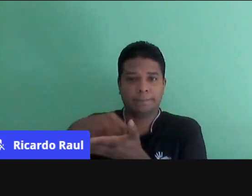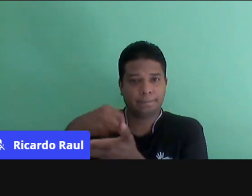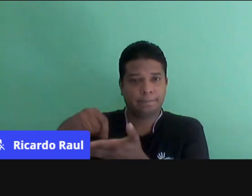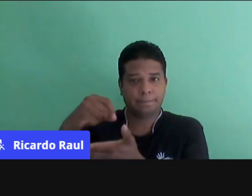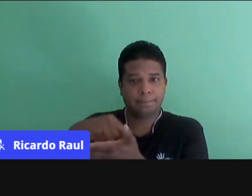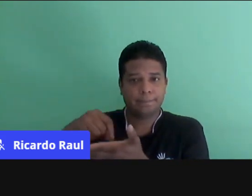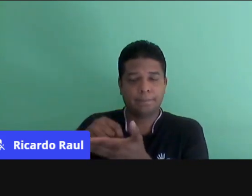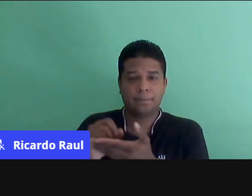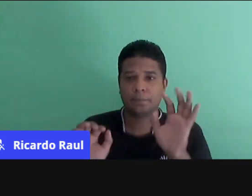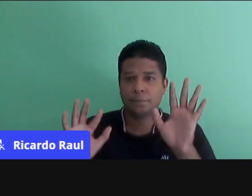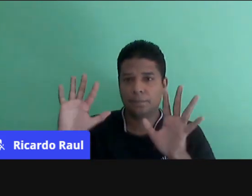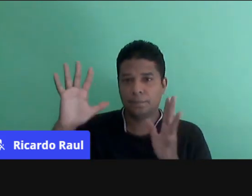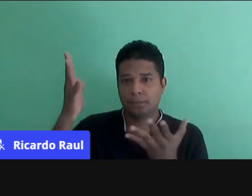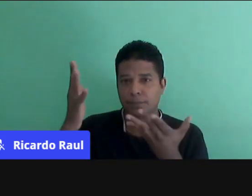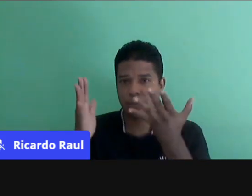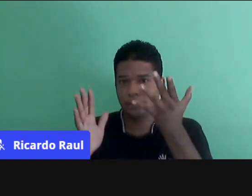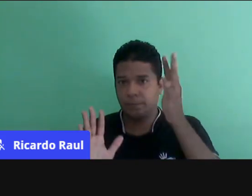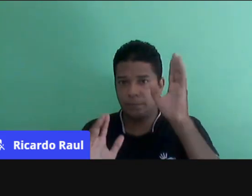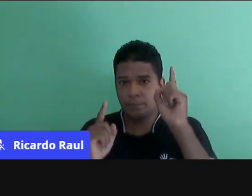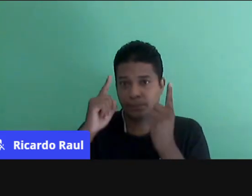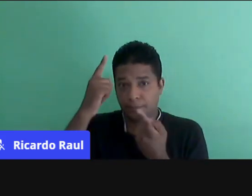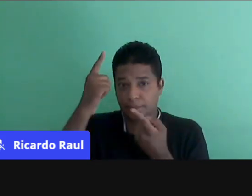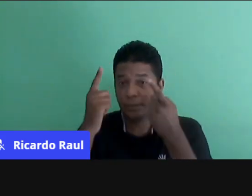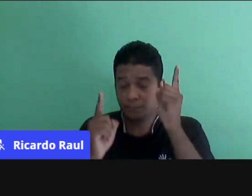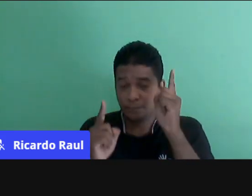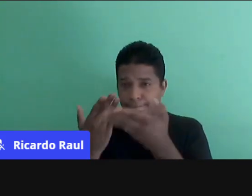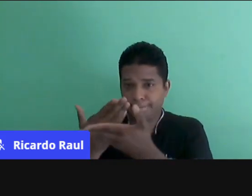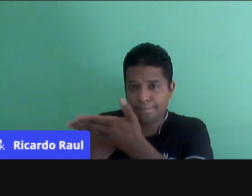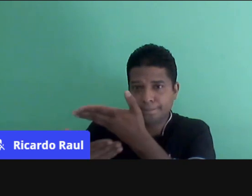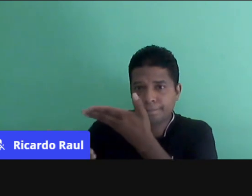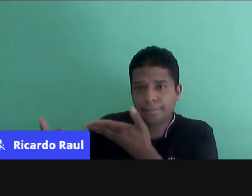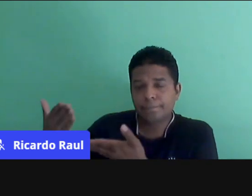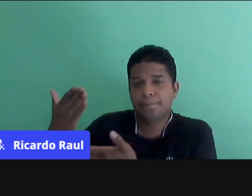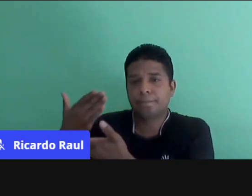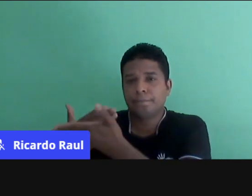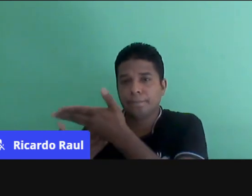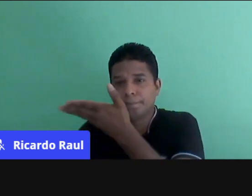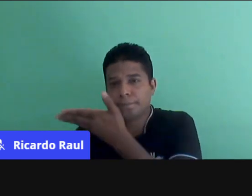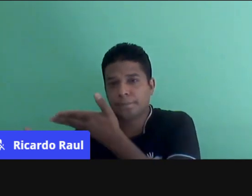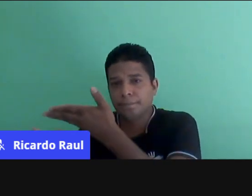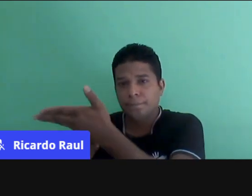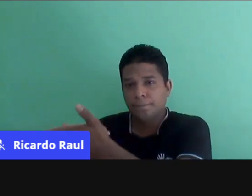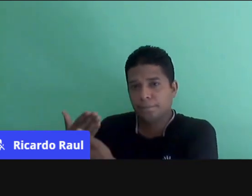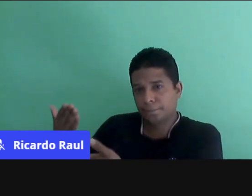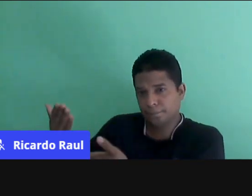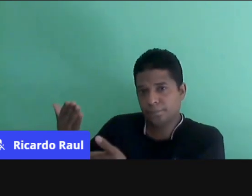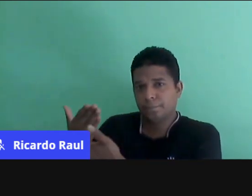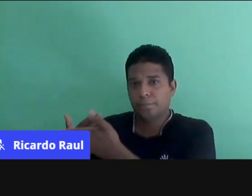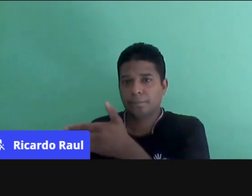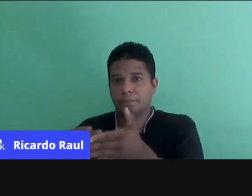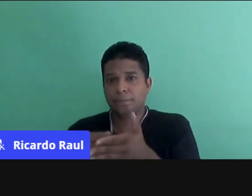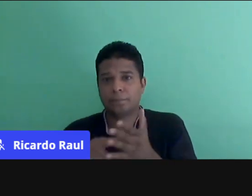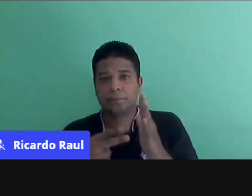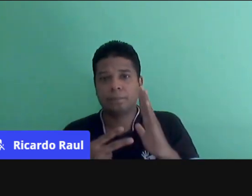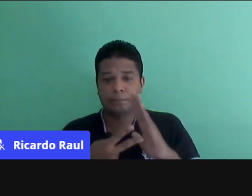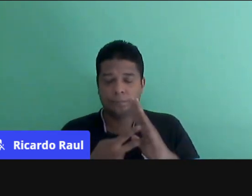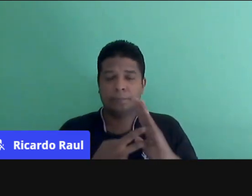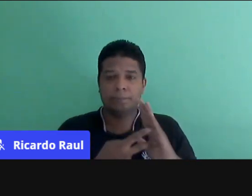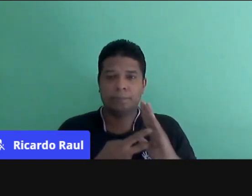os gestos, né? Que permeiam interações, negociações, significados, que são